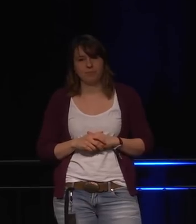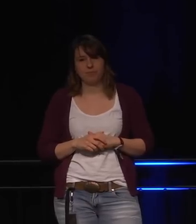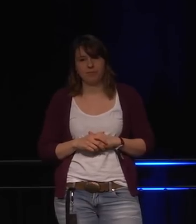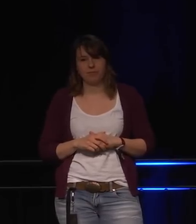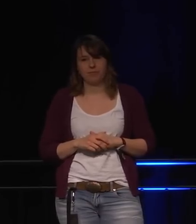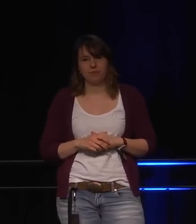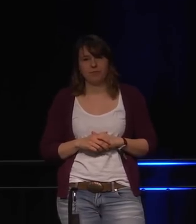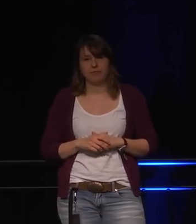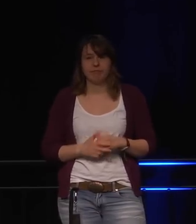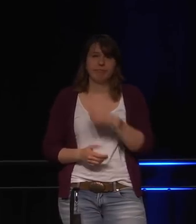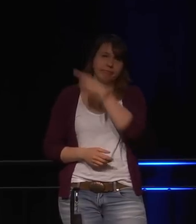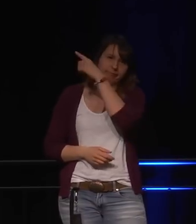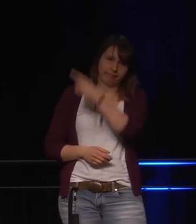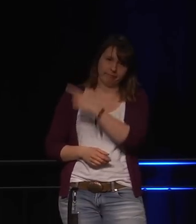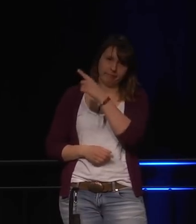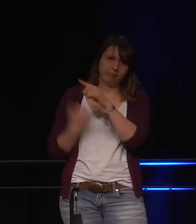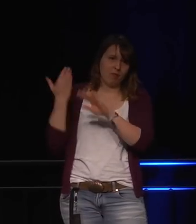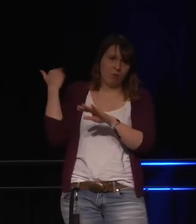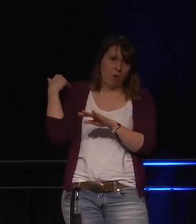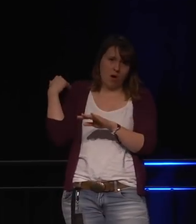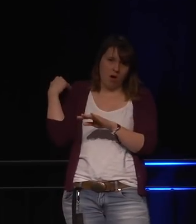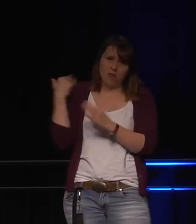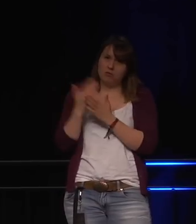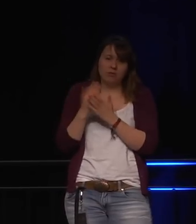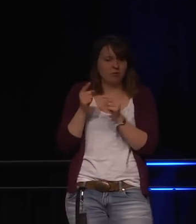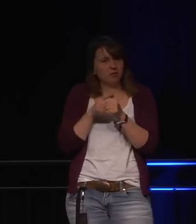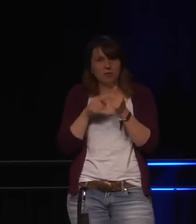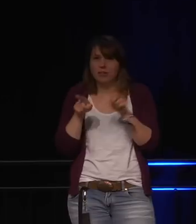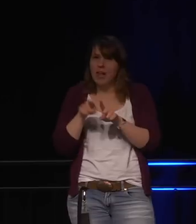Also was sind die klassischen Probleme? Erst einmal Hardcoded-Passwörter.